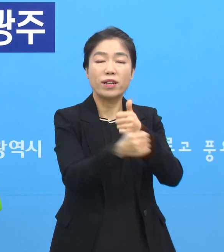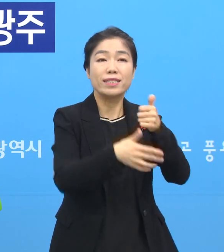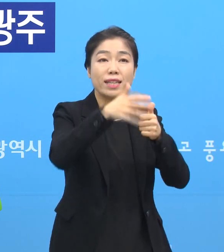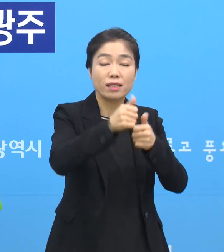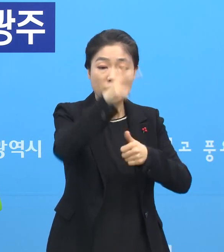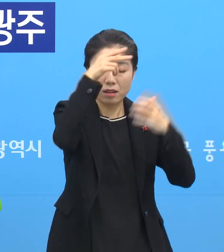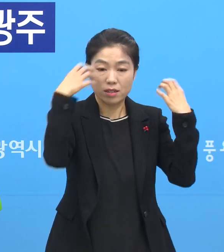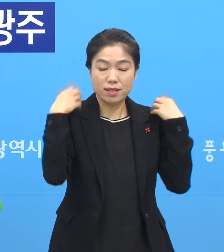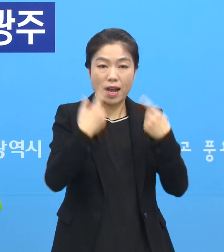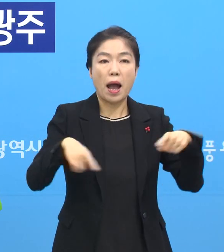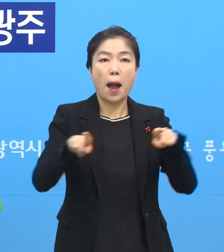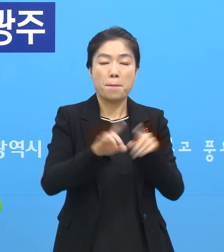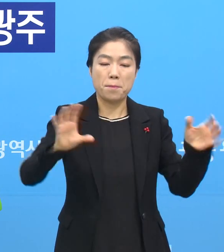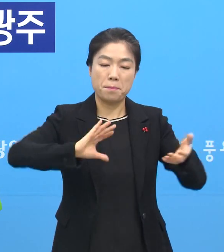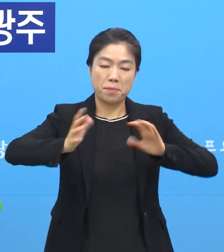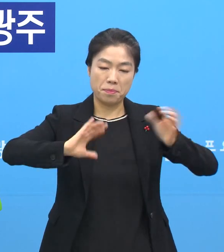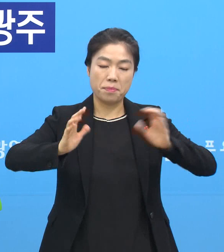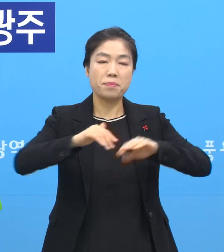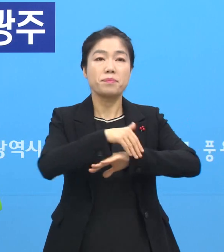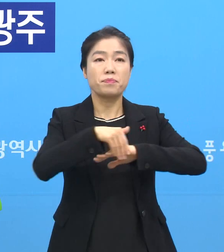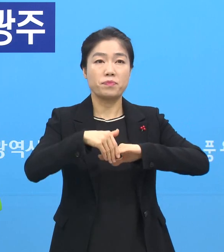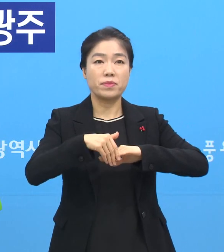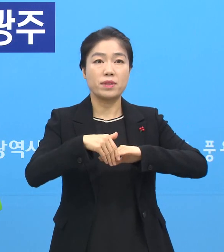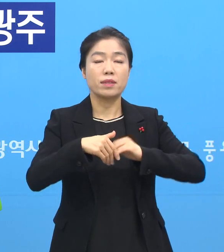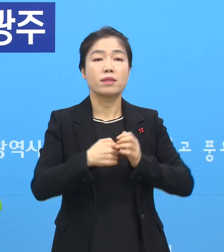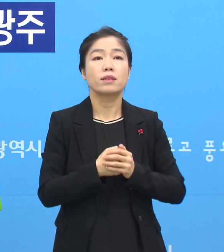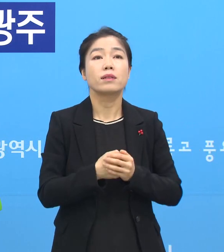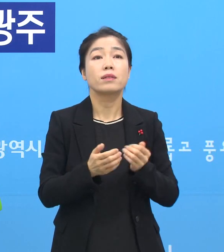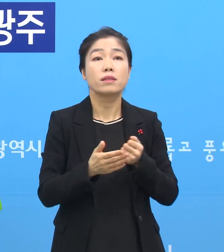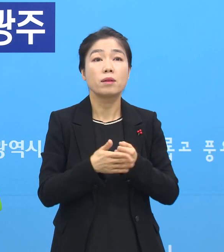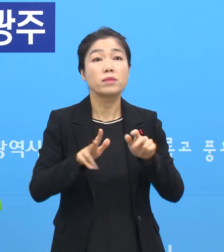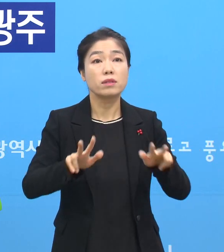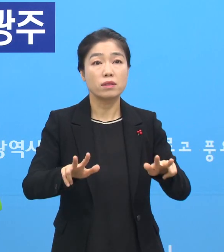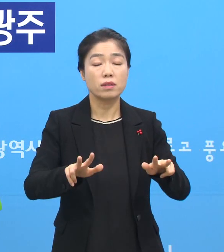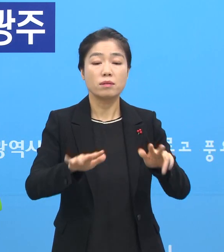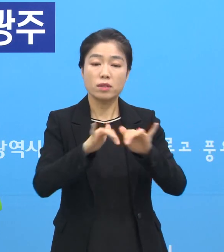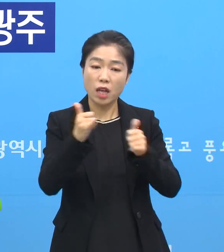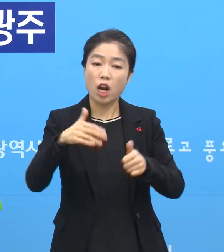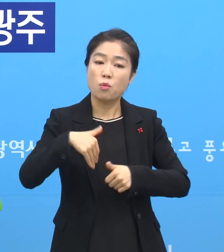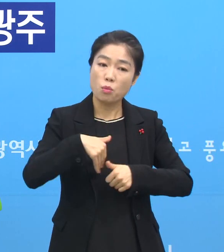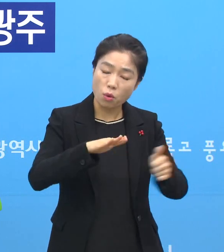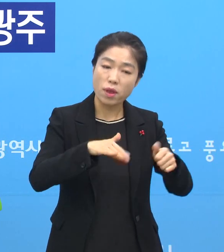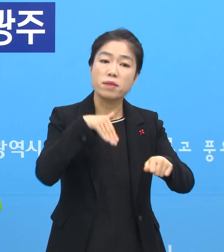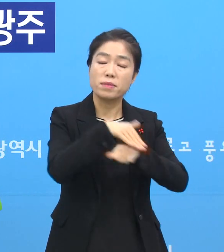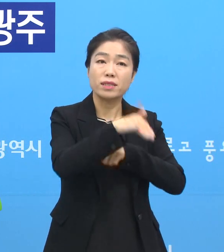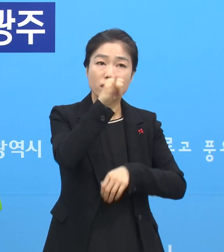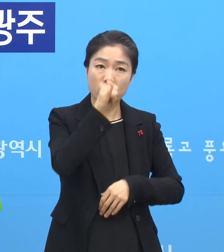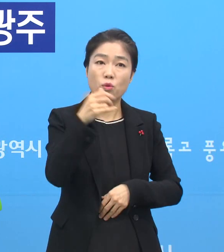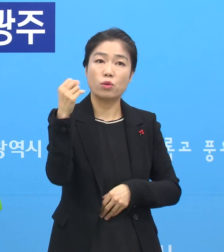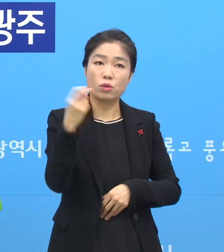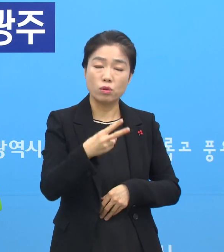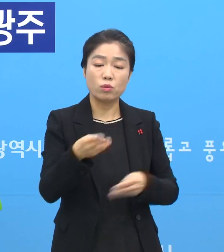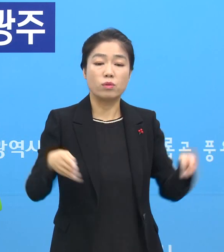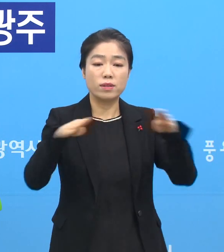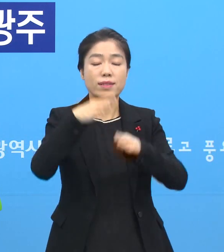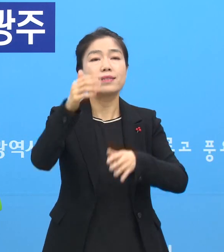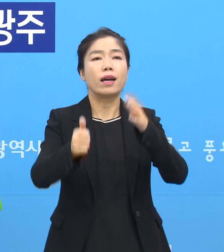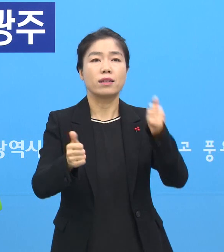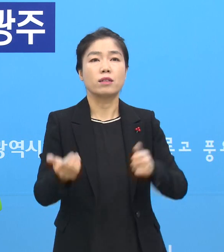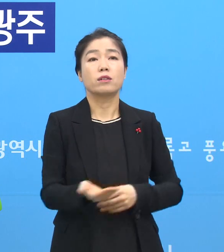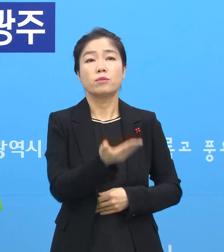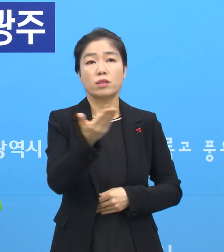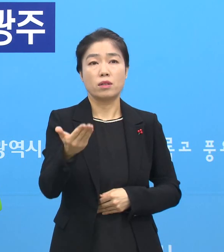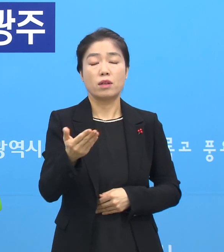경찰청과 함께 합동대책회의를 합니다. 그래서 물론 이제 인력 지원이라든지 이런 방식도 있겠지만 시설장들께서